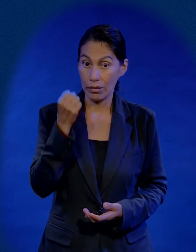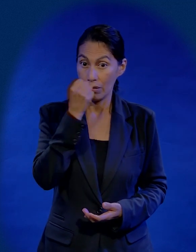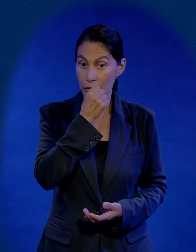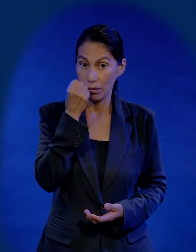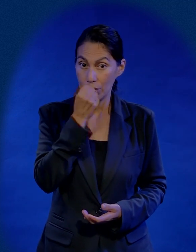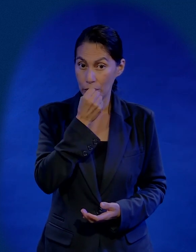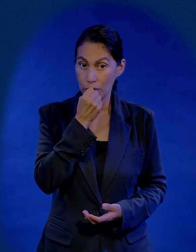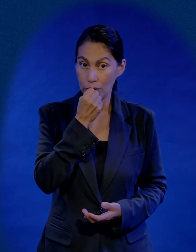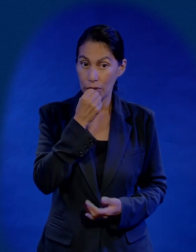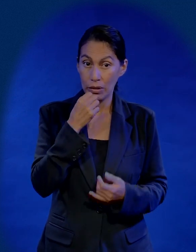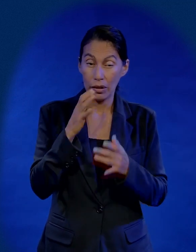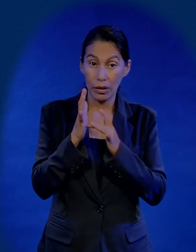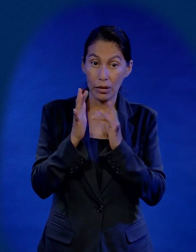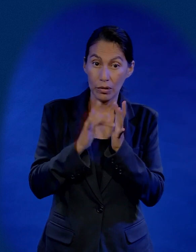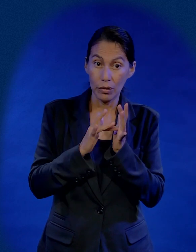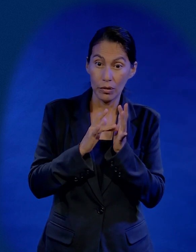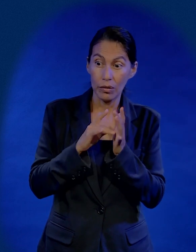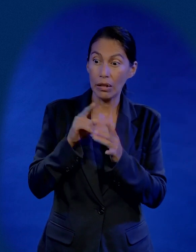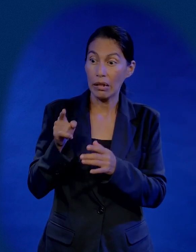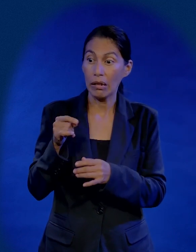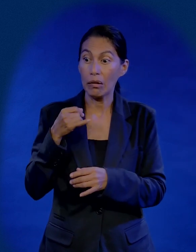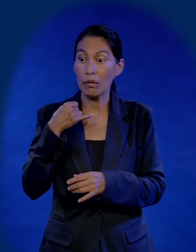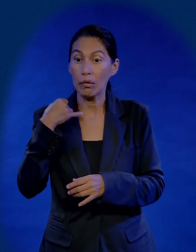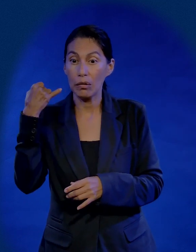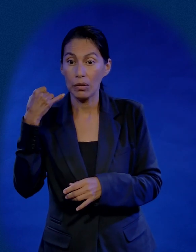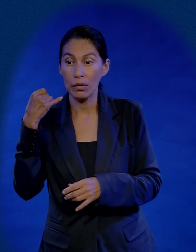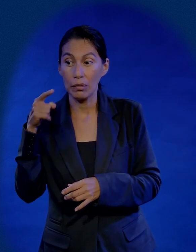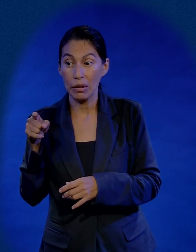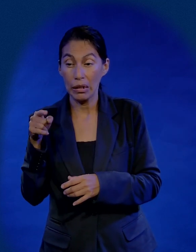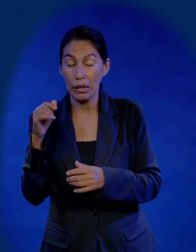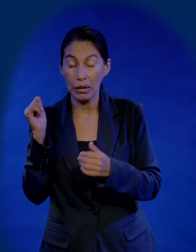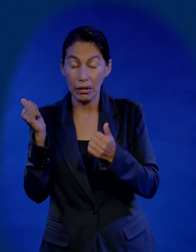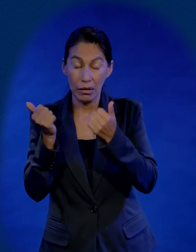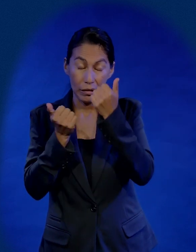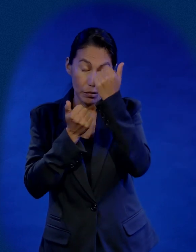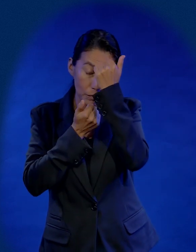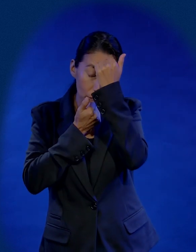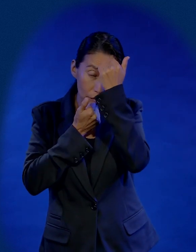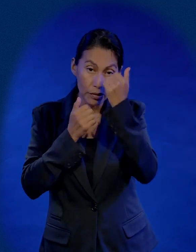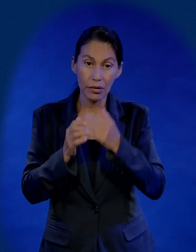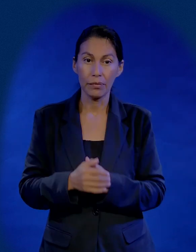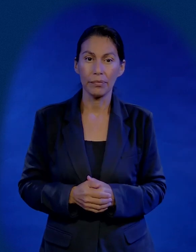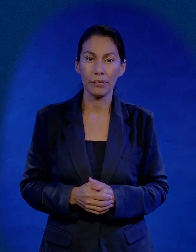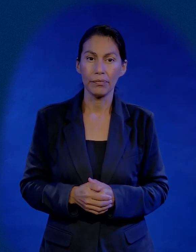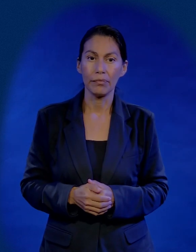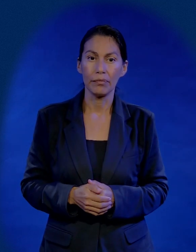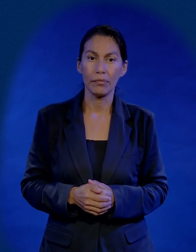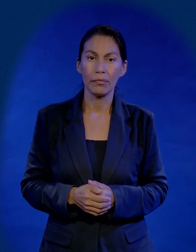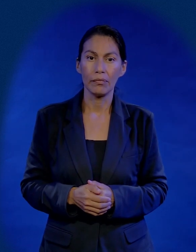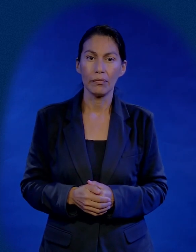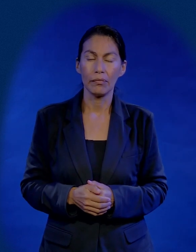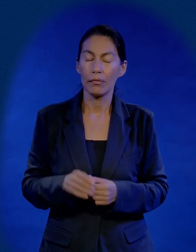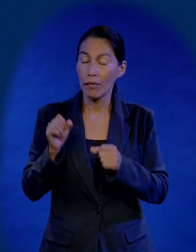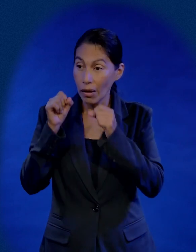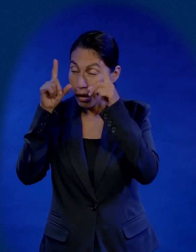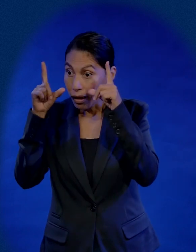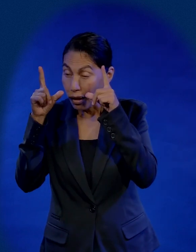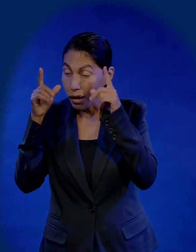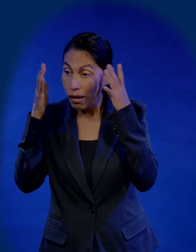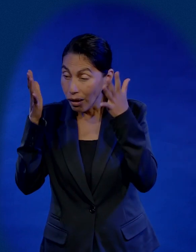porque ese es un sermón de Jesús para Judas es un sermón de arrepentimiento le está diciendo Judas wake up